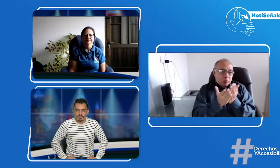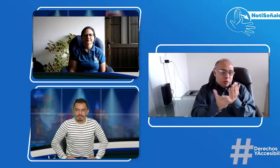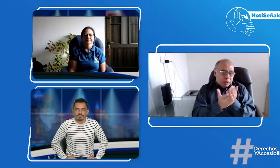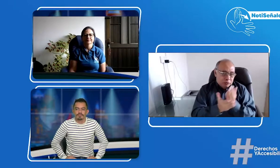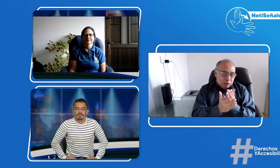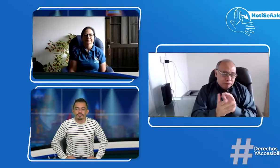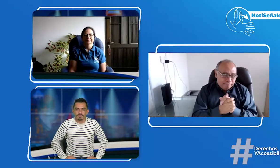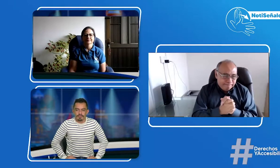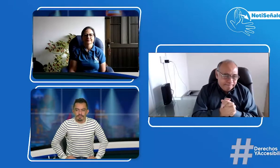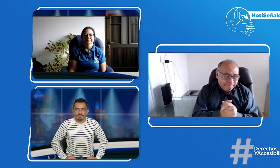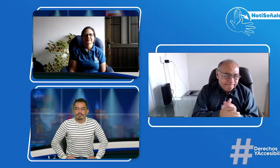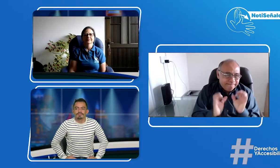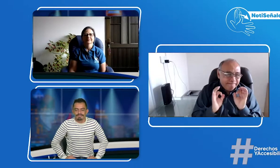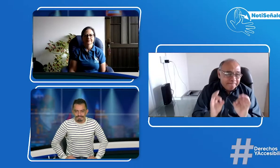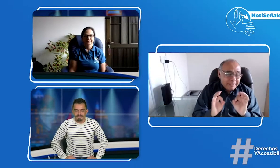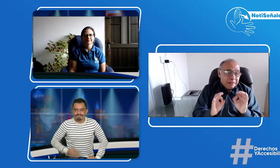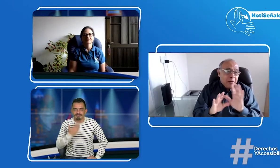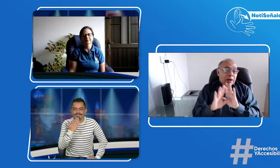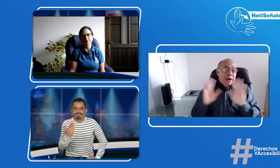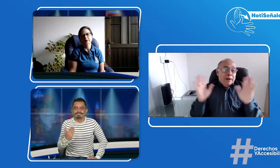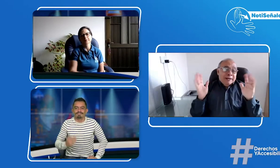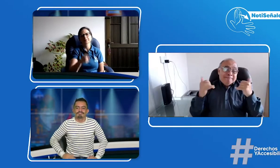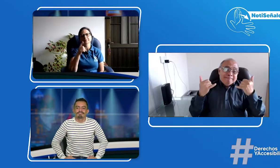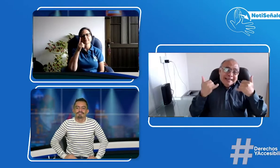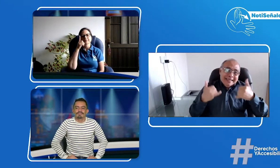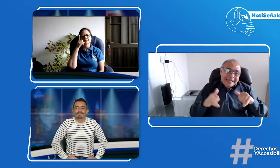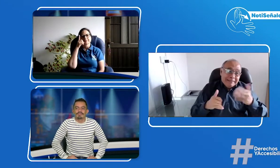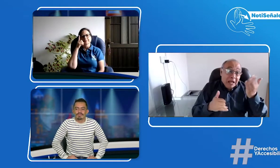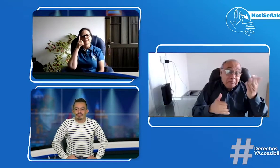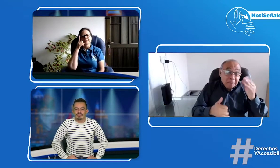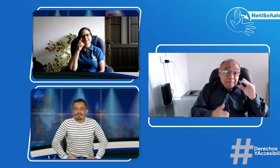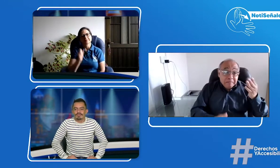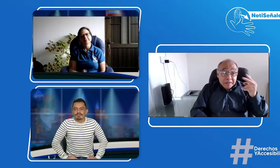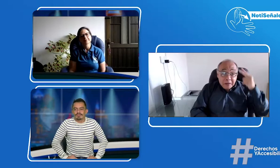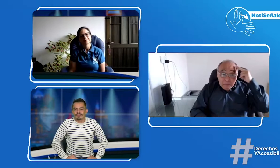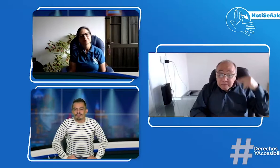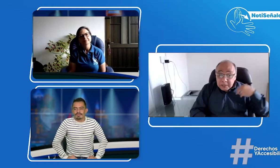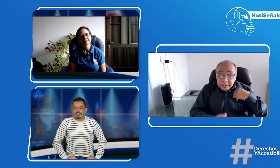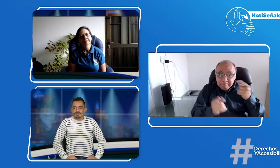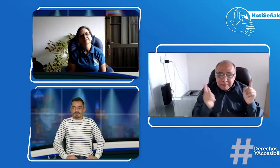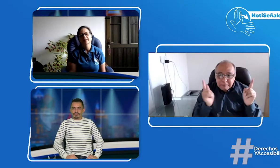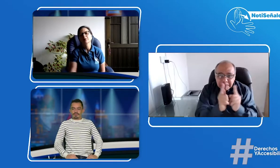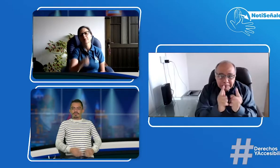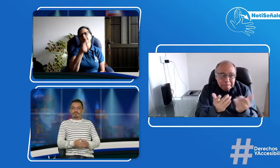permanecer unidos buscando este mejoramiento. Muchas gracias a ambos. Marleni.